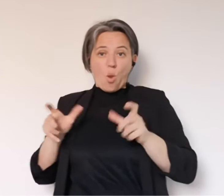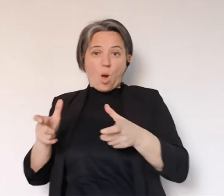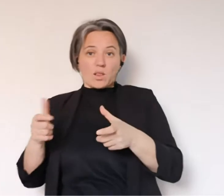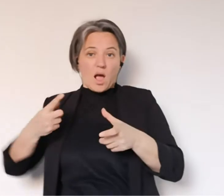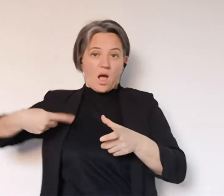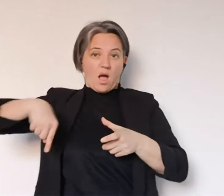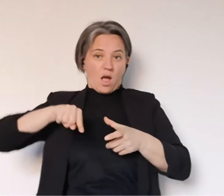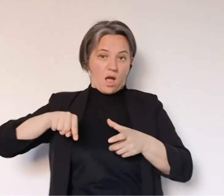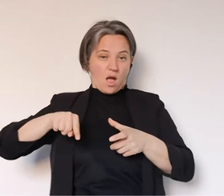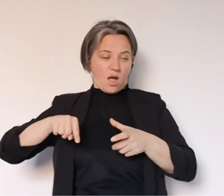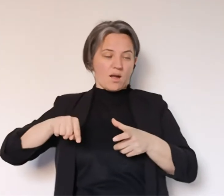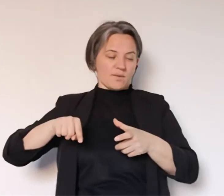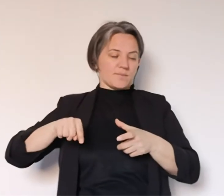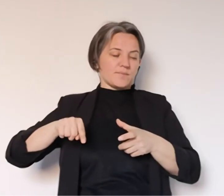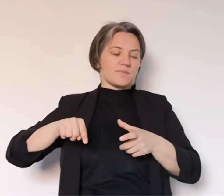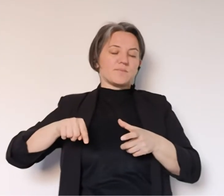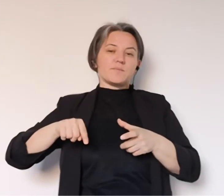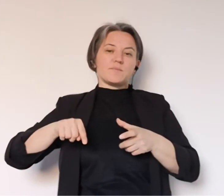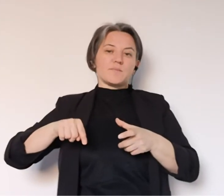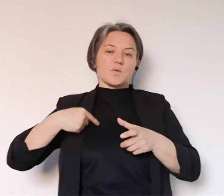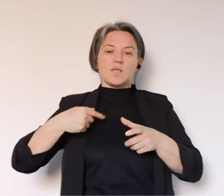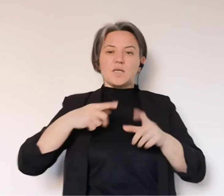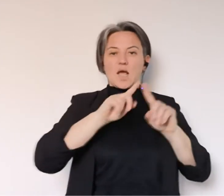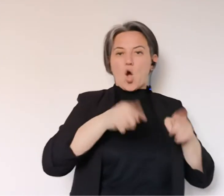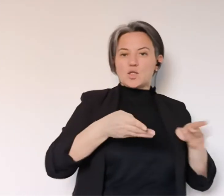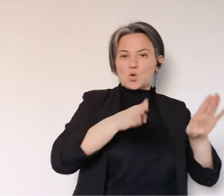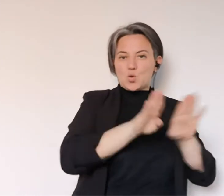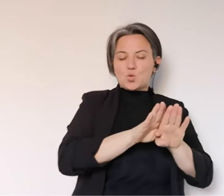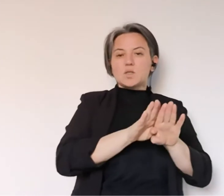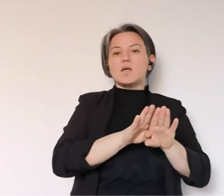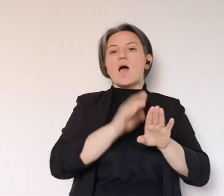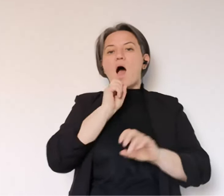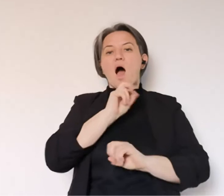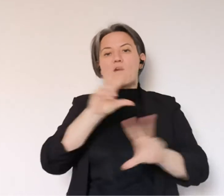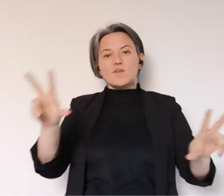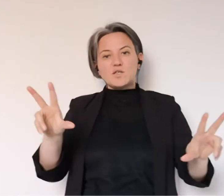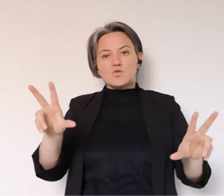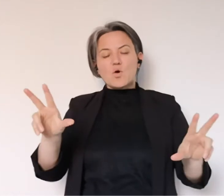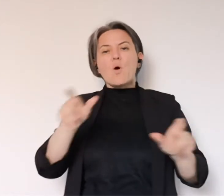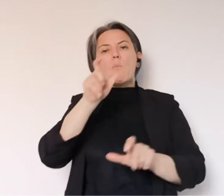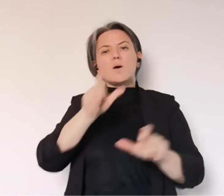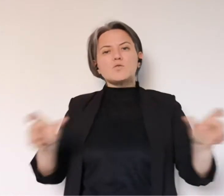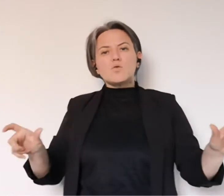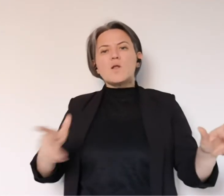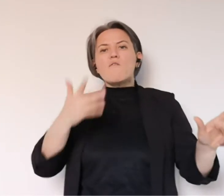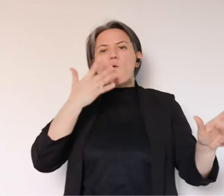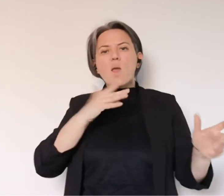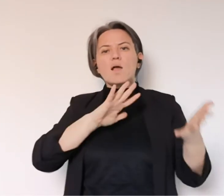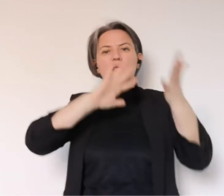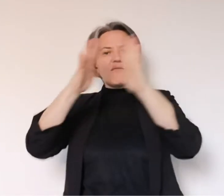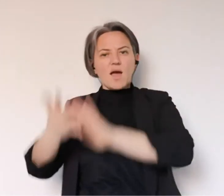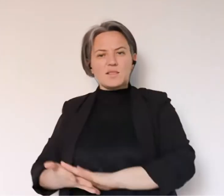invenduti per il lockdown che stiamo vivendo. Ricordo a tutti che si può